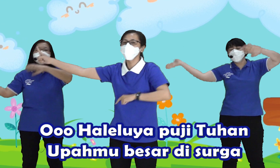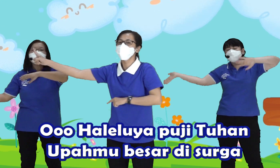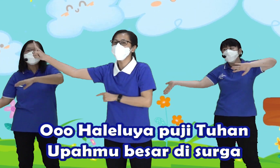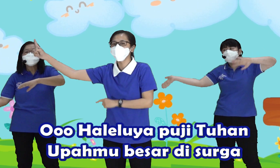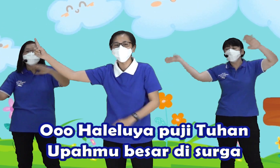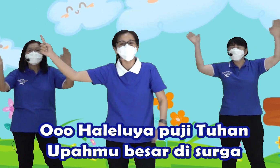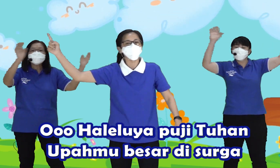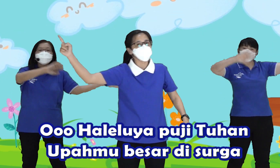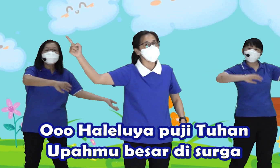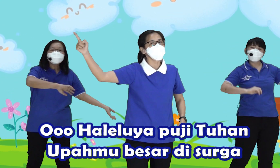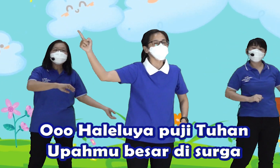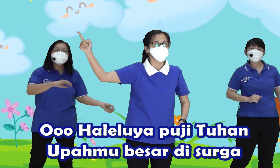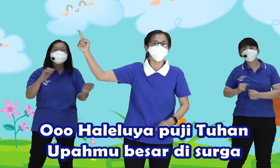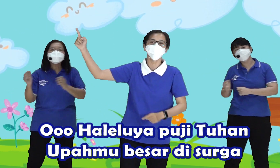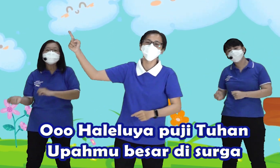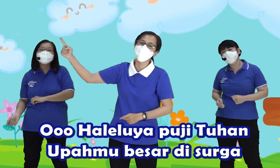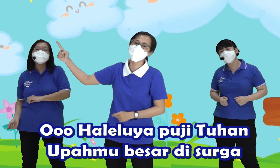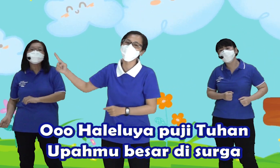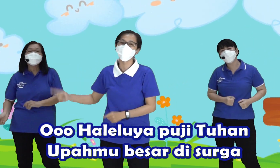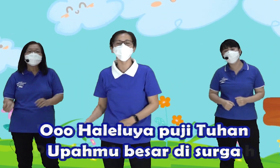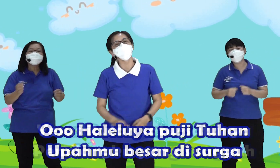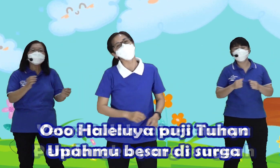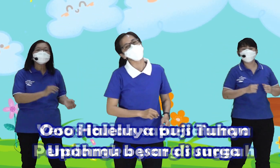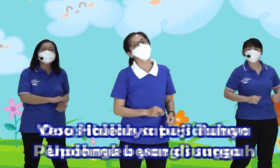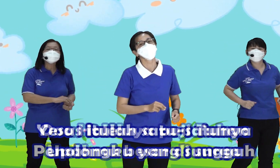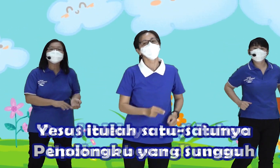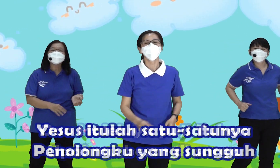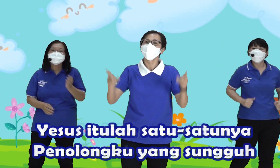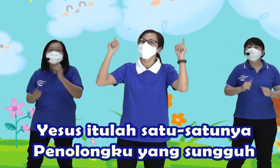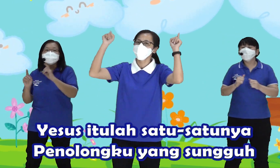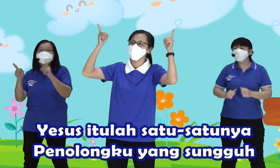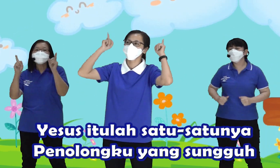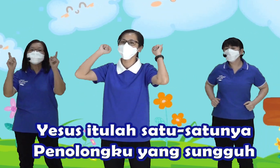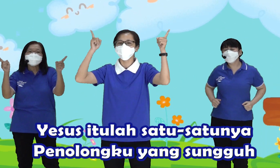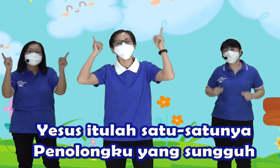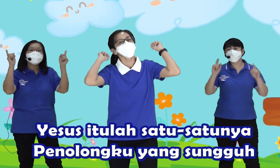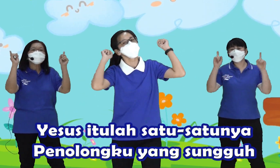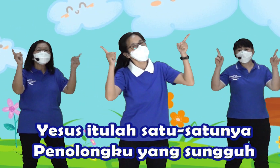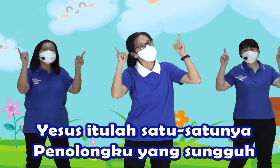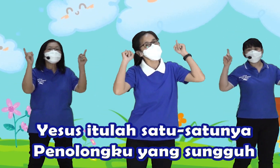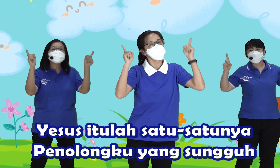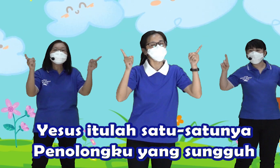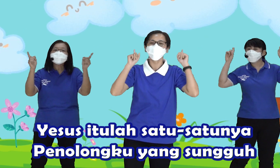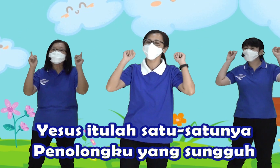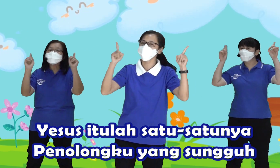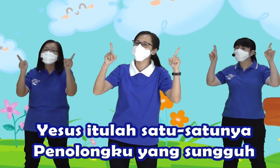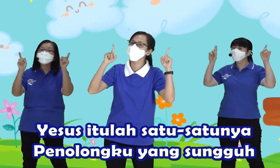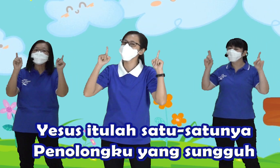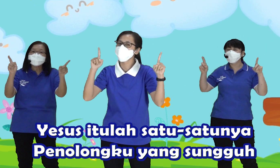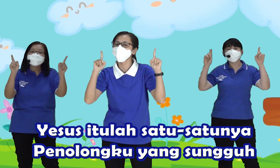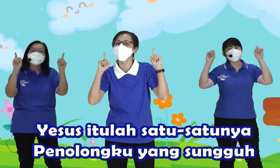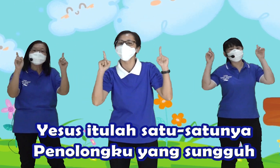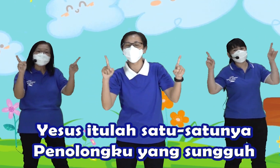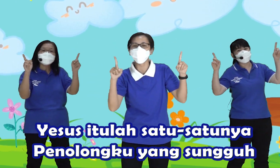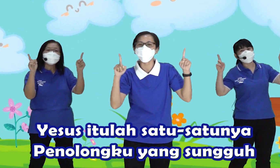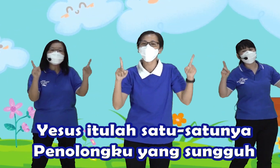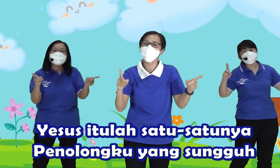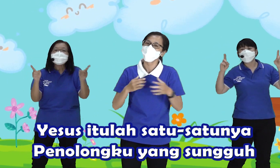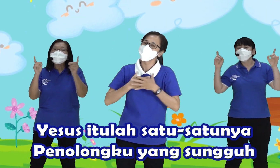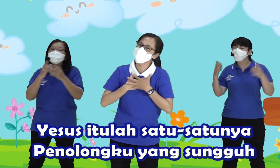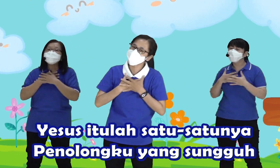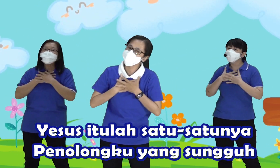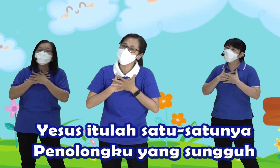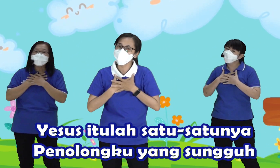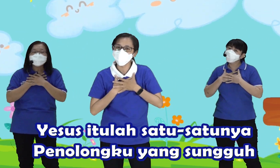Upamu besar di surga Oh, Yesus itulah satu-satunya